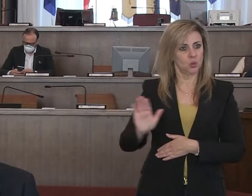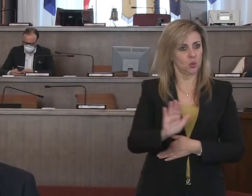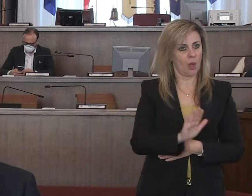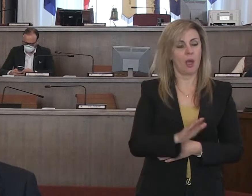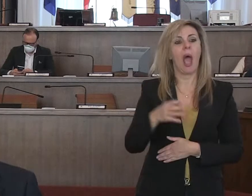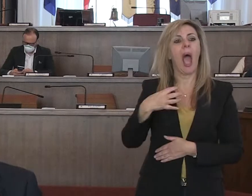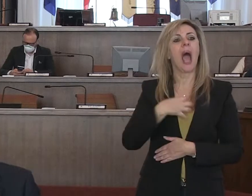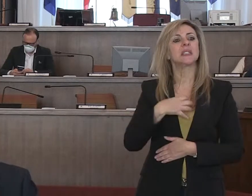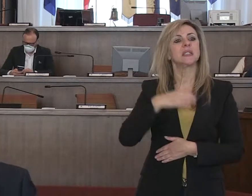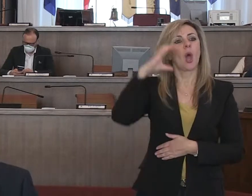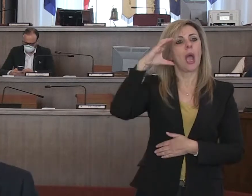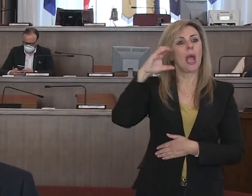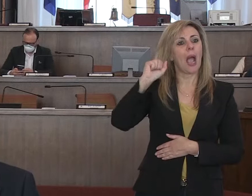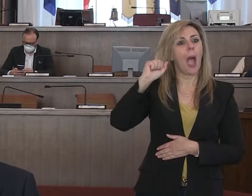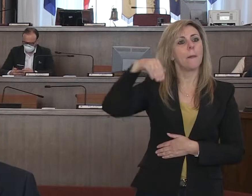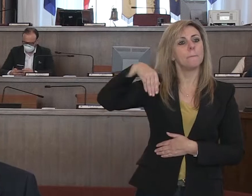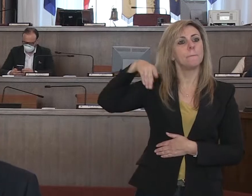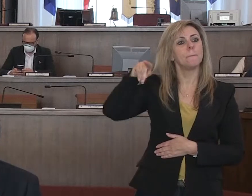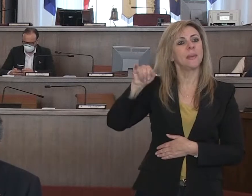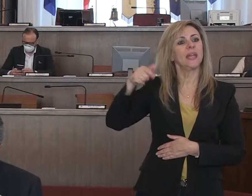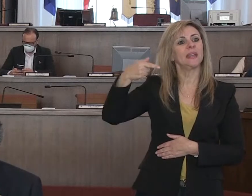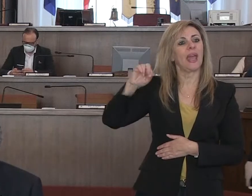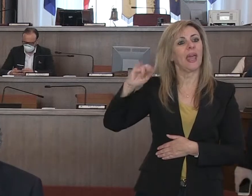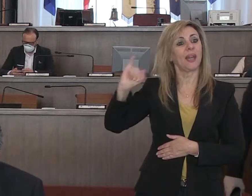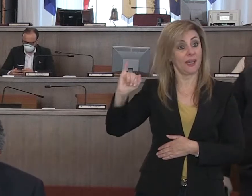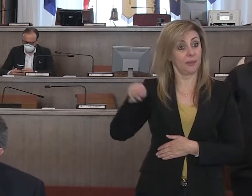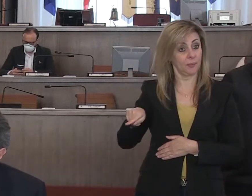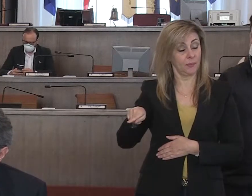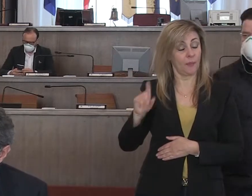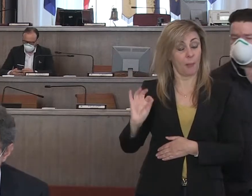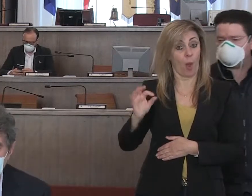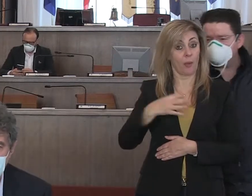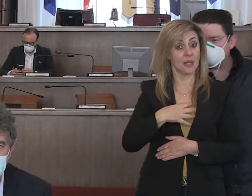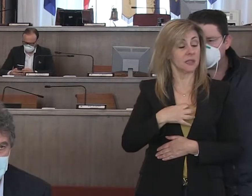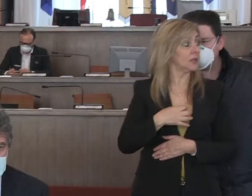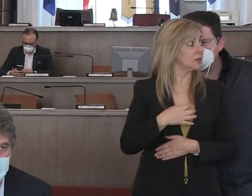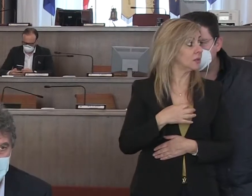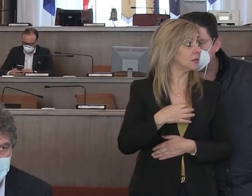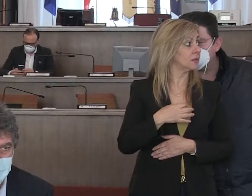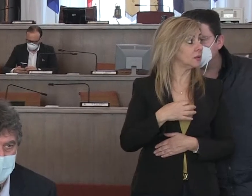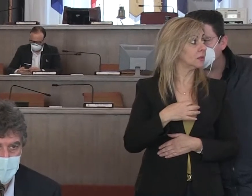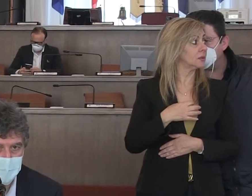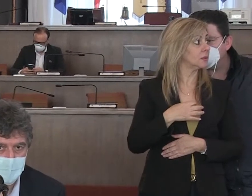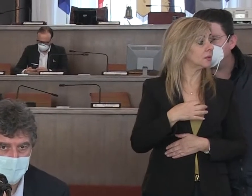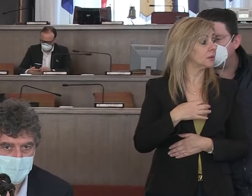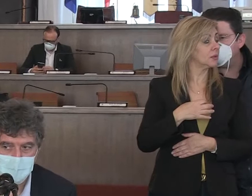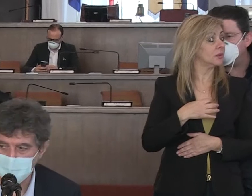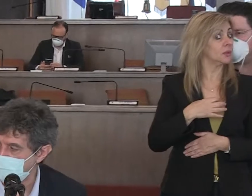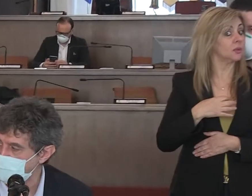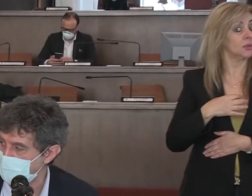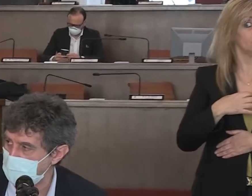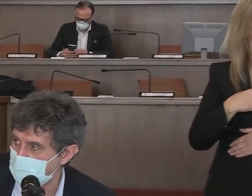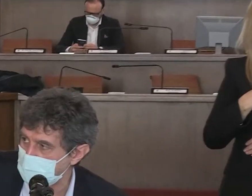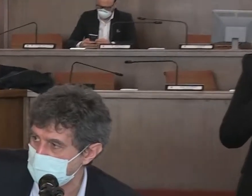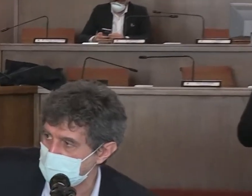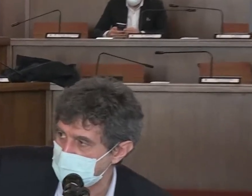per l'assessore Campitelli che abbiamo predisposto, questo è lo schema di